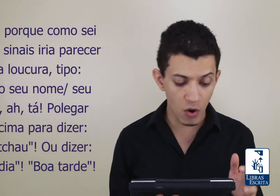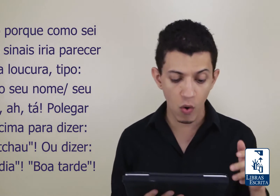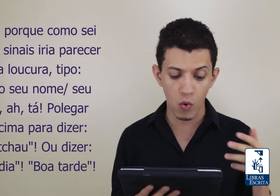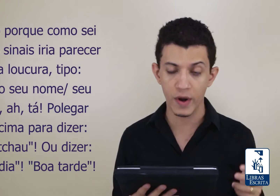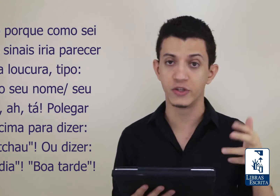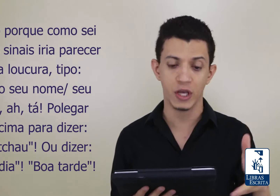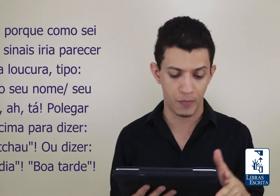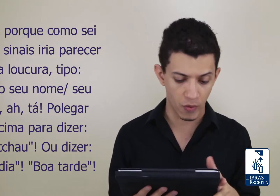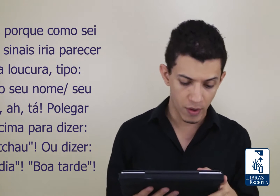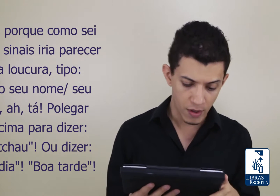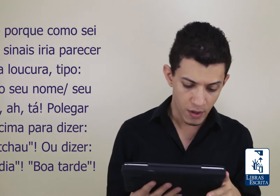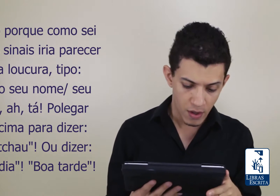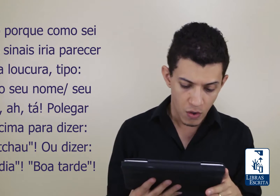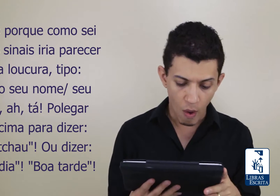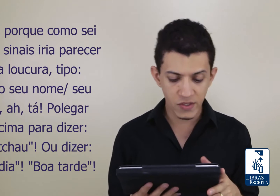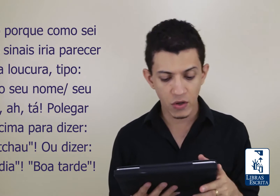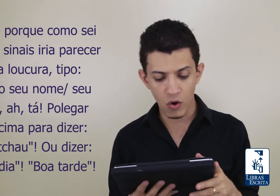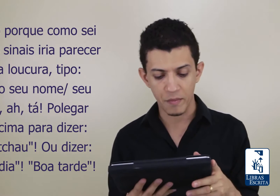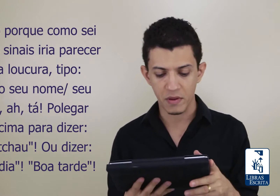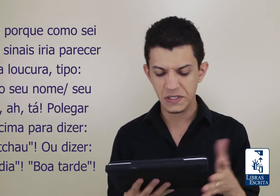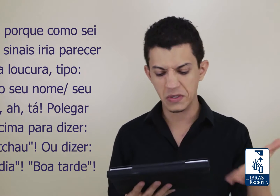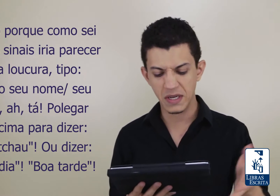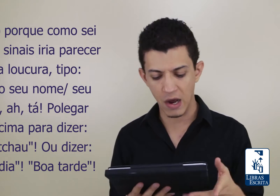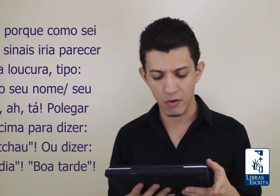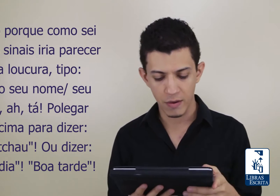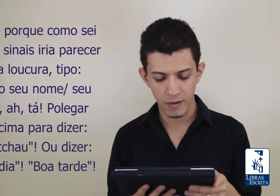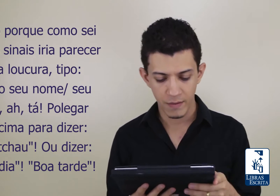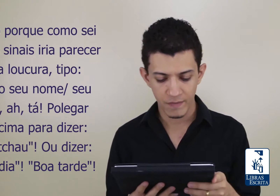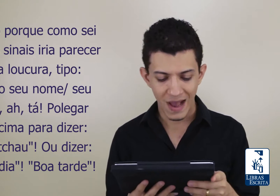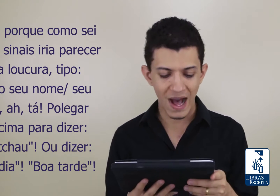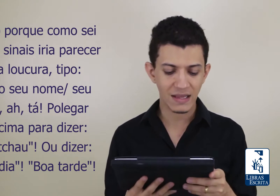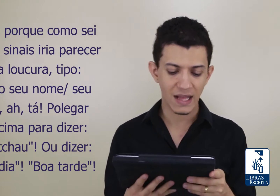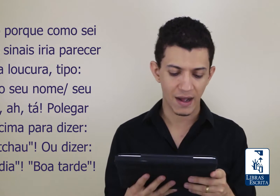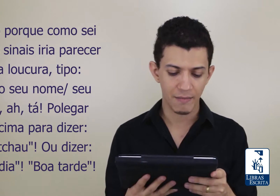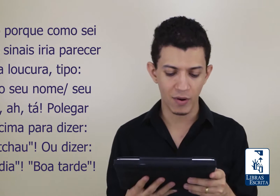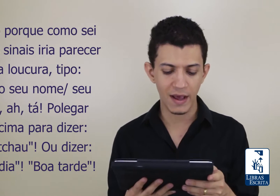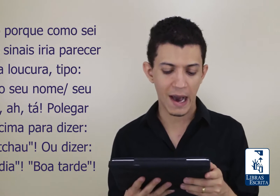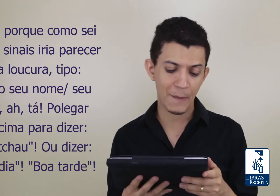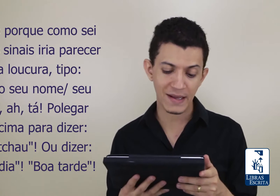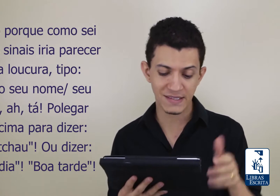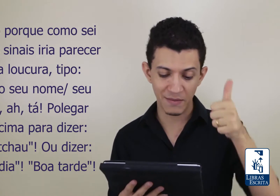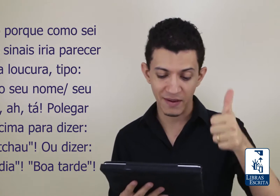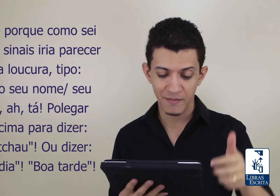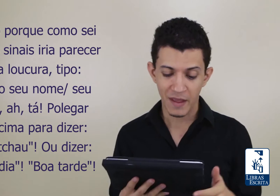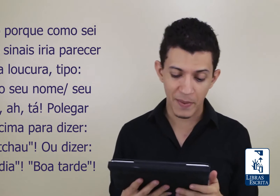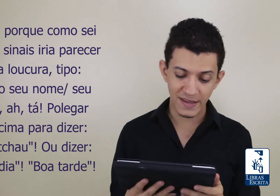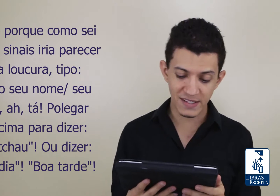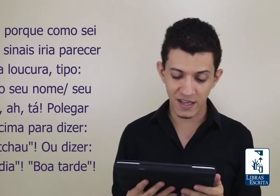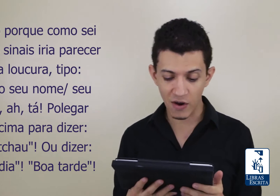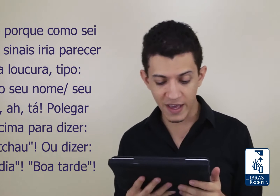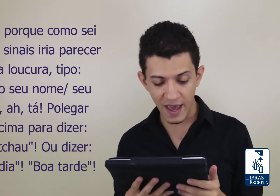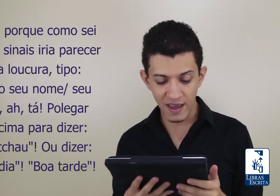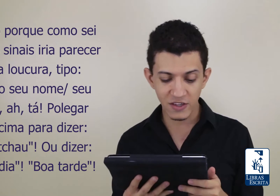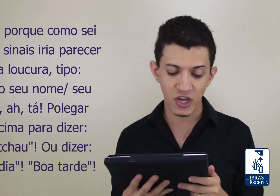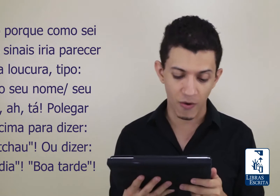loucura, tipo, qual o seu nome, seu sinal? Ah tá, polegar para cima, para dizer ok e tchau.